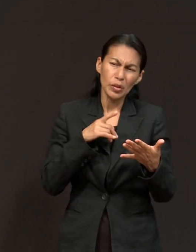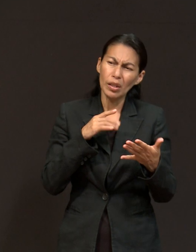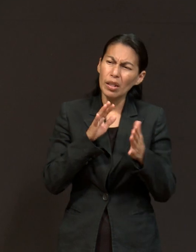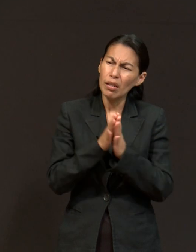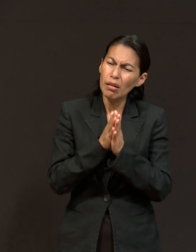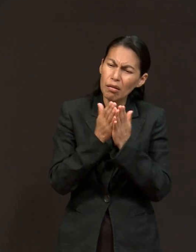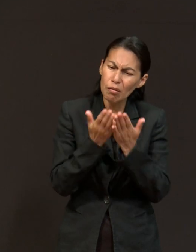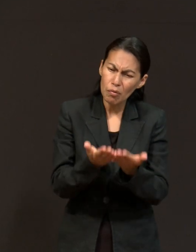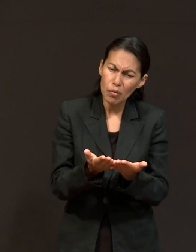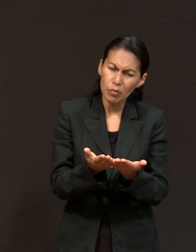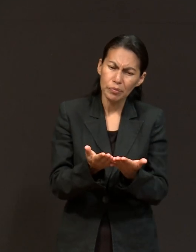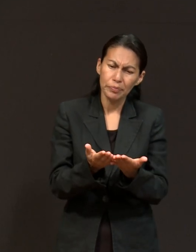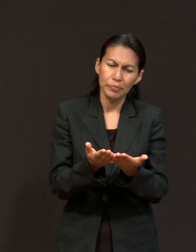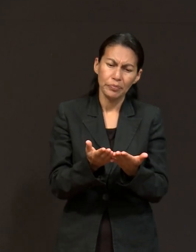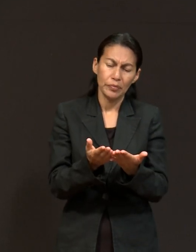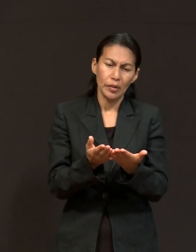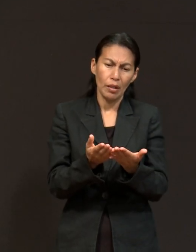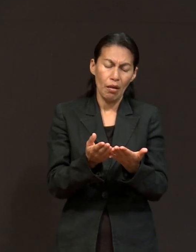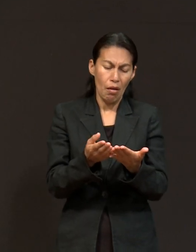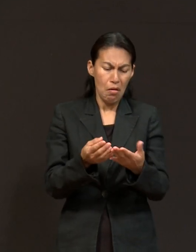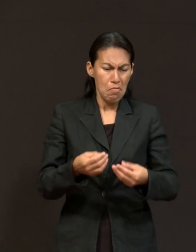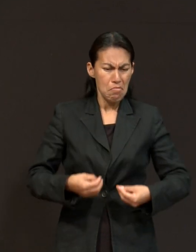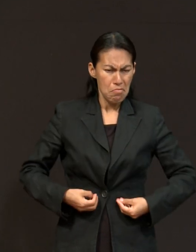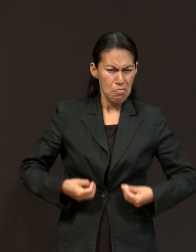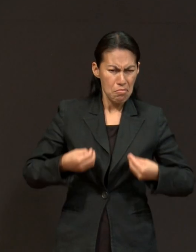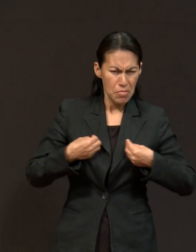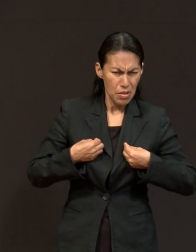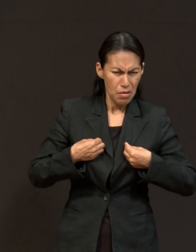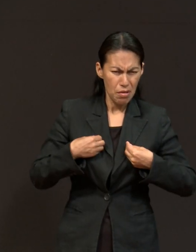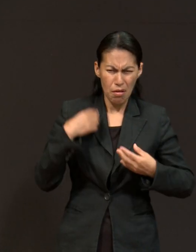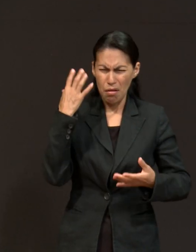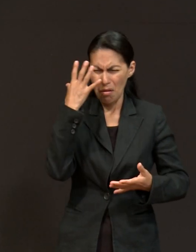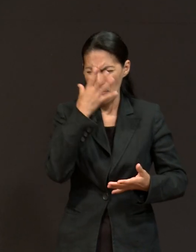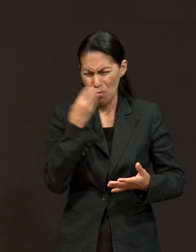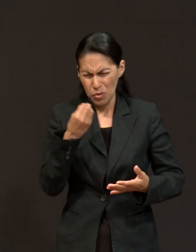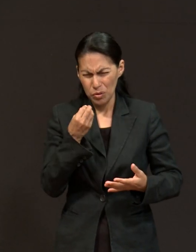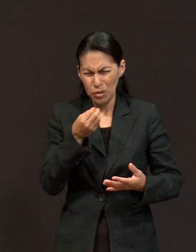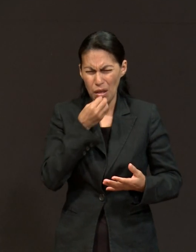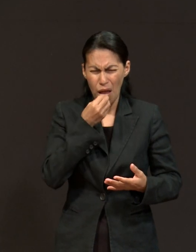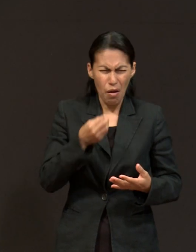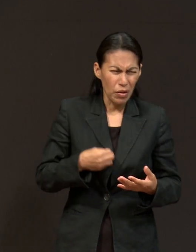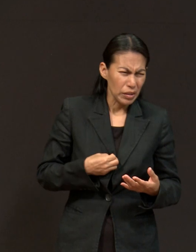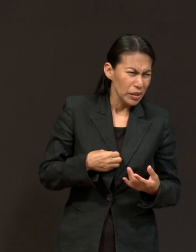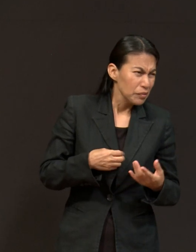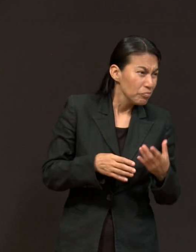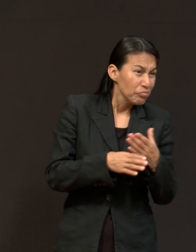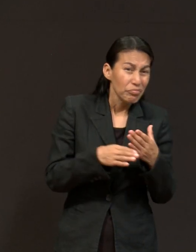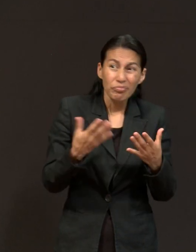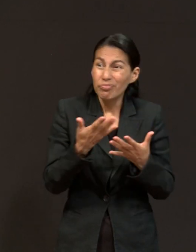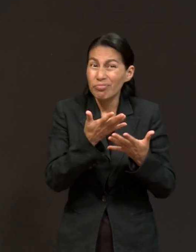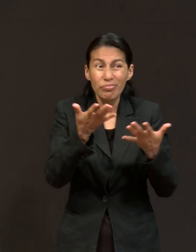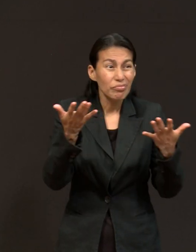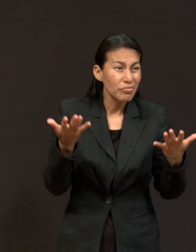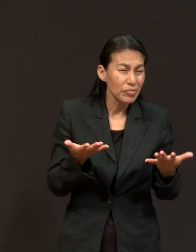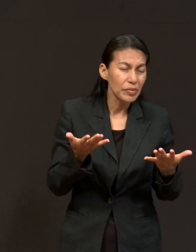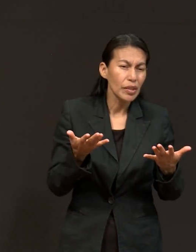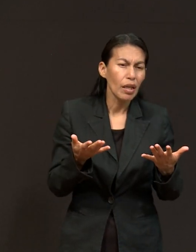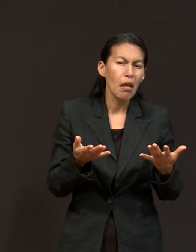había yo leído el libro que es de Enrique Chay y se llama A pesar de todo, qué linda es la vida. Nos